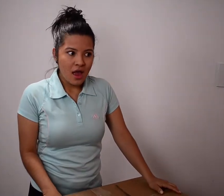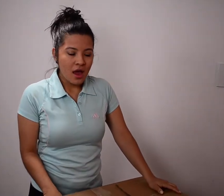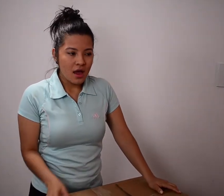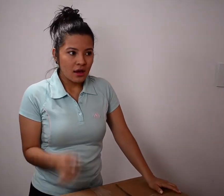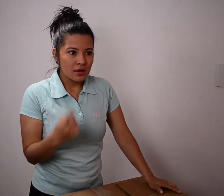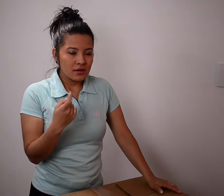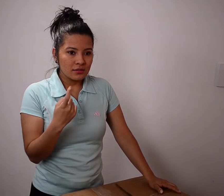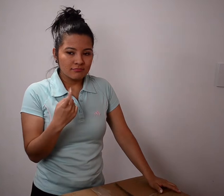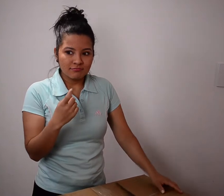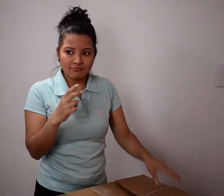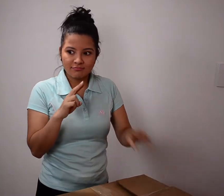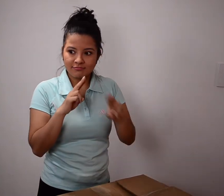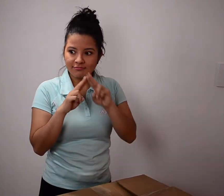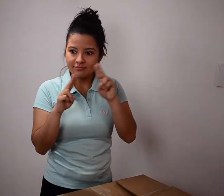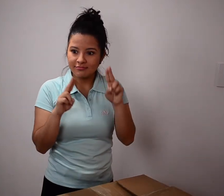ay y el internet